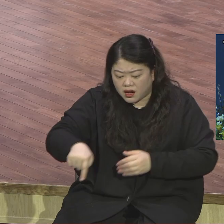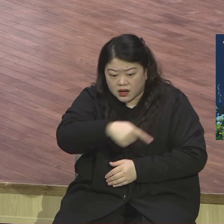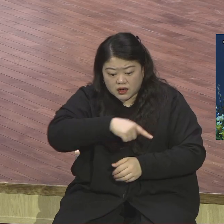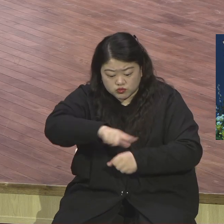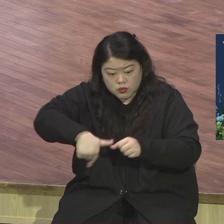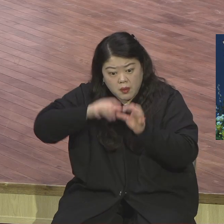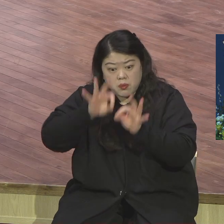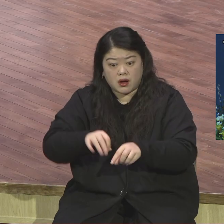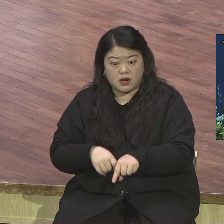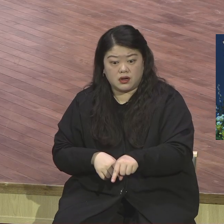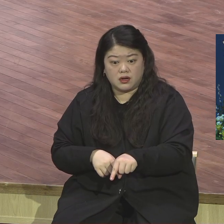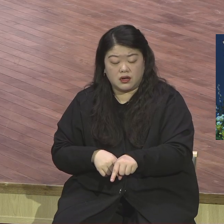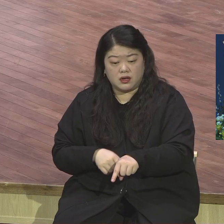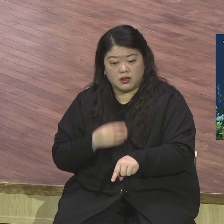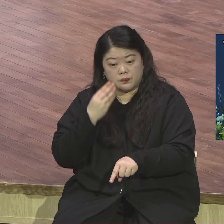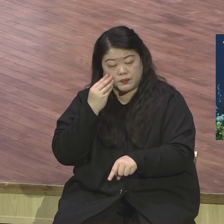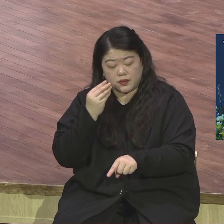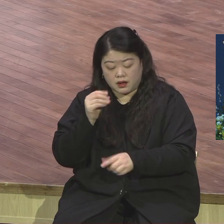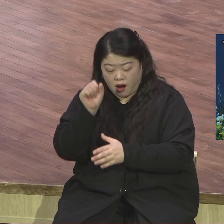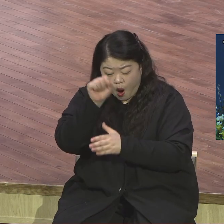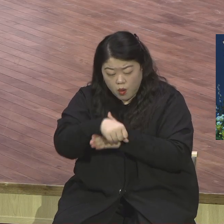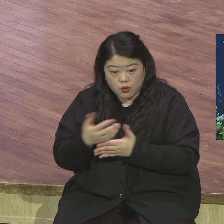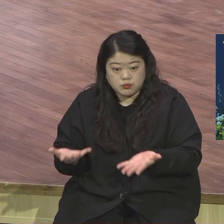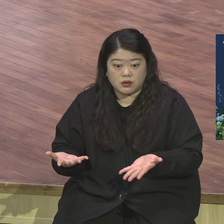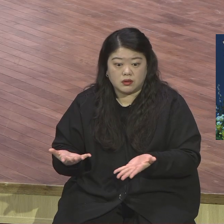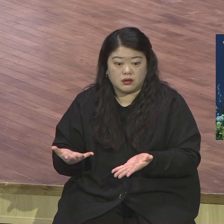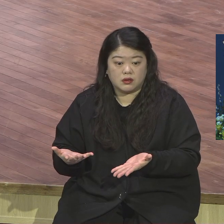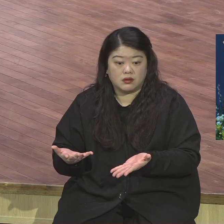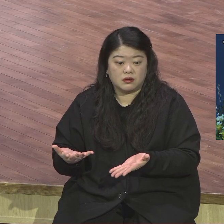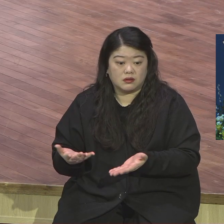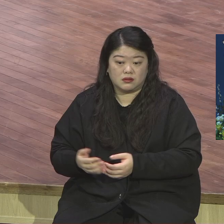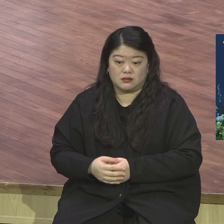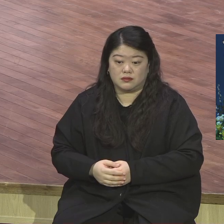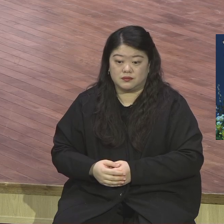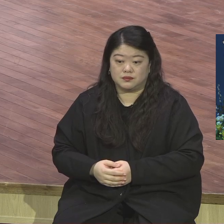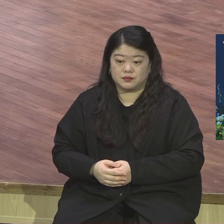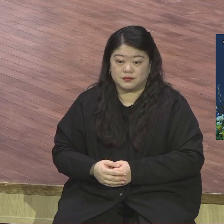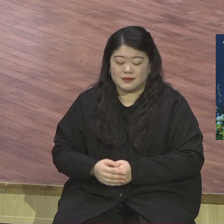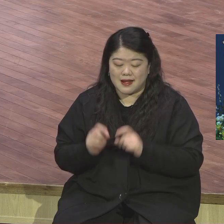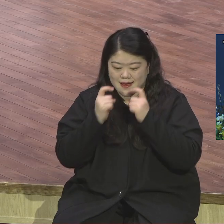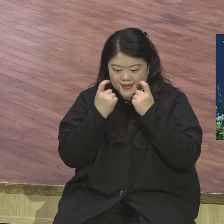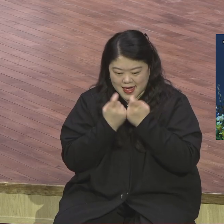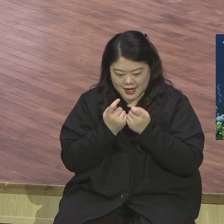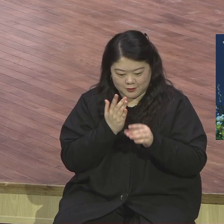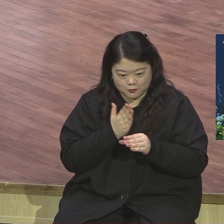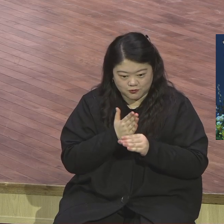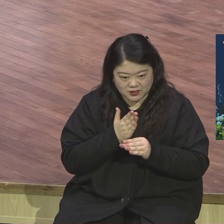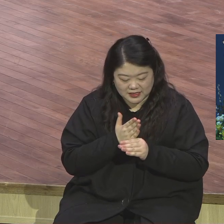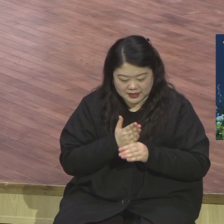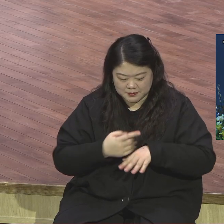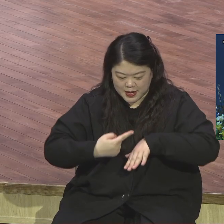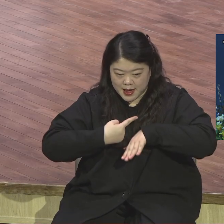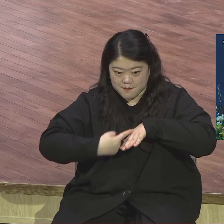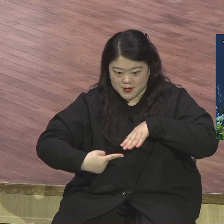열정을 다해서 자기중심적으로 땅을 일구고